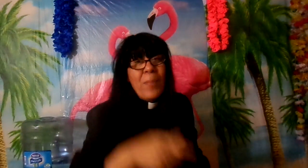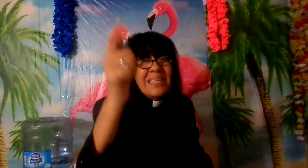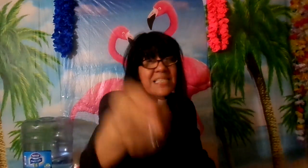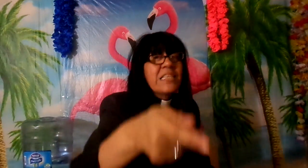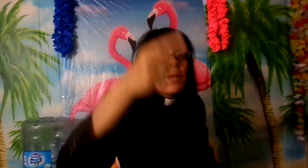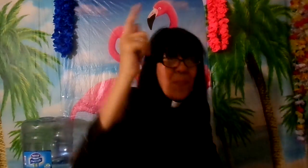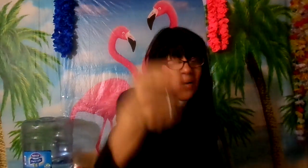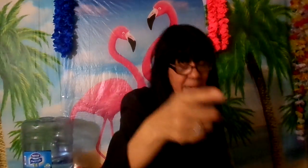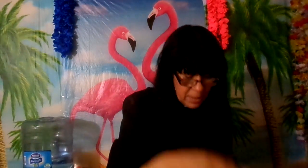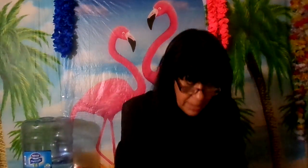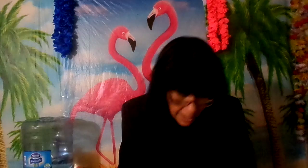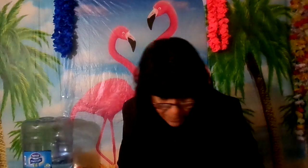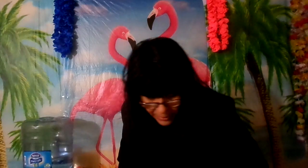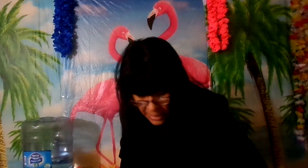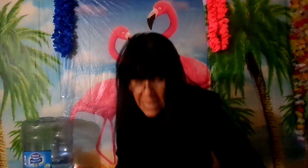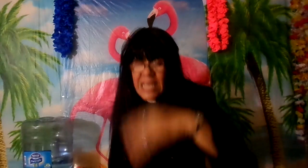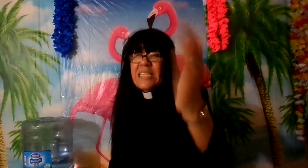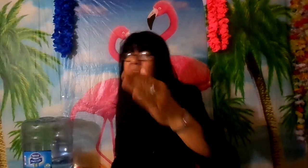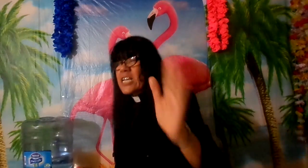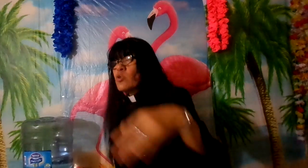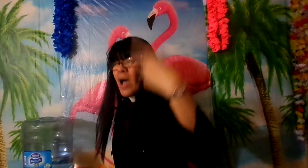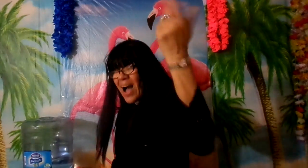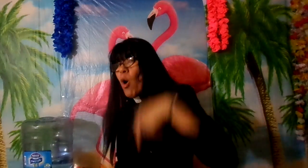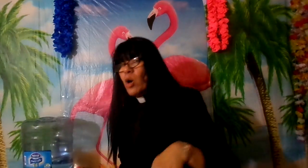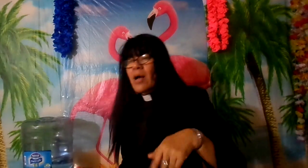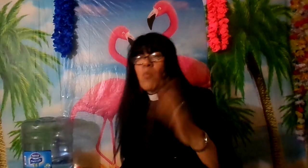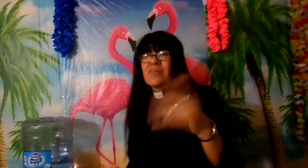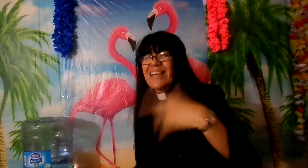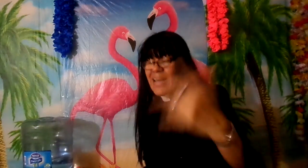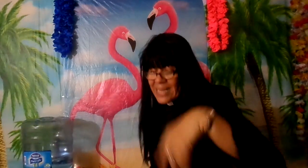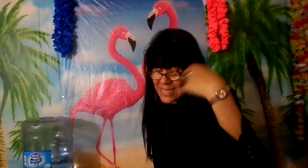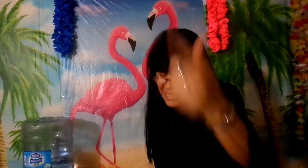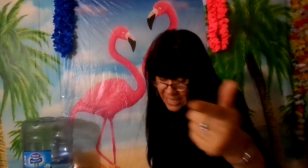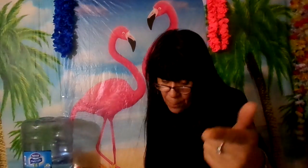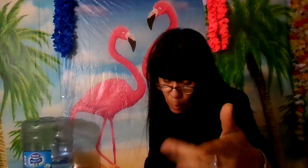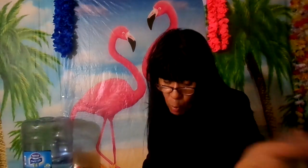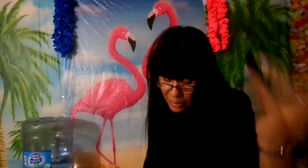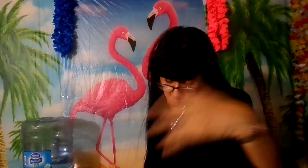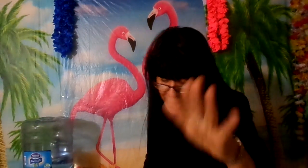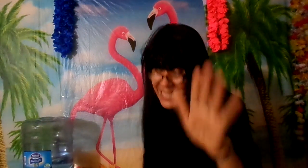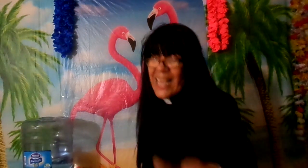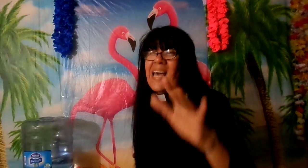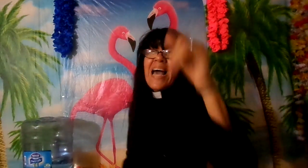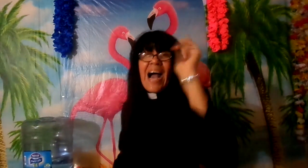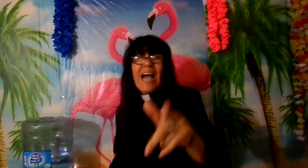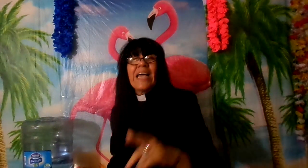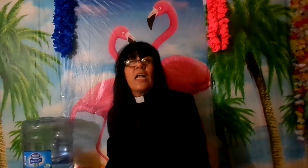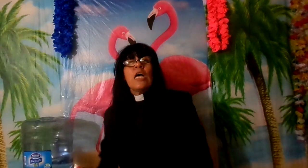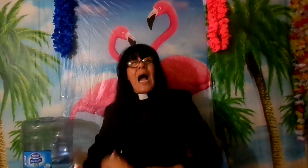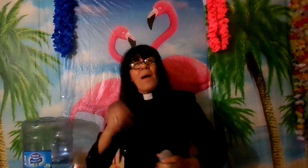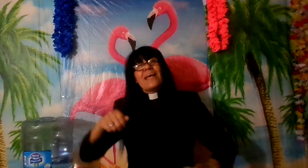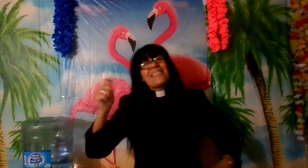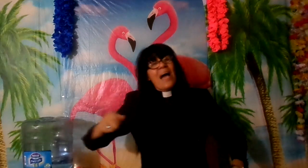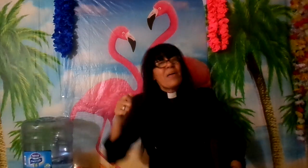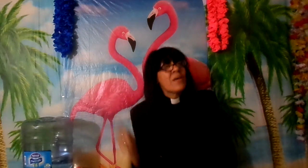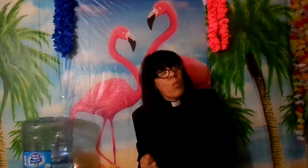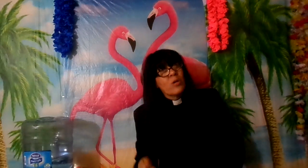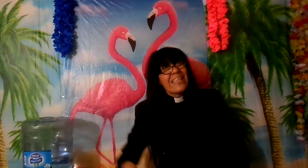para decir disparate ¿verdad? y si eso es ahora ¿cómo será en ese tiempo cuando ese ángel abra ese abismo de